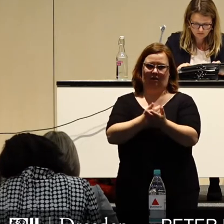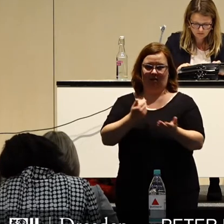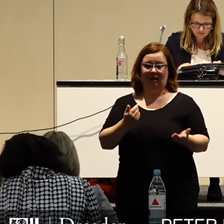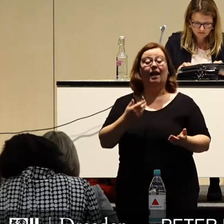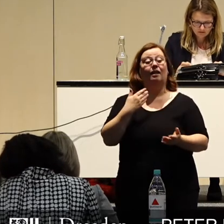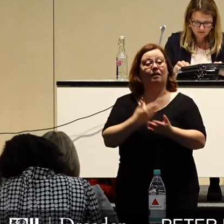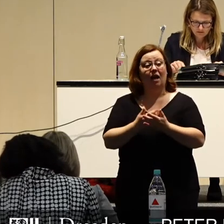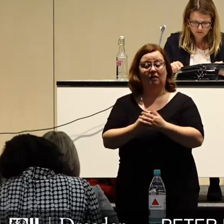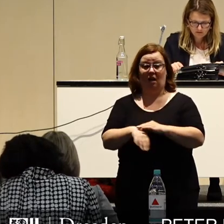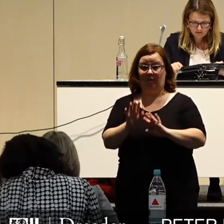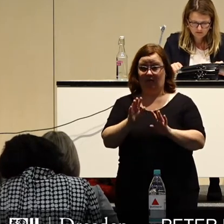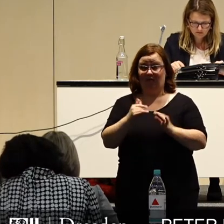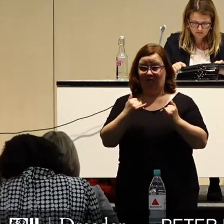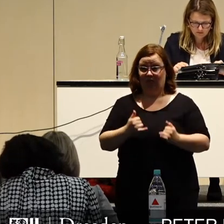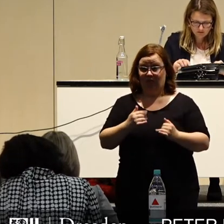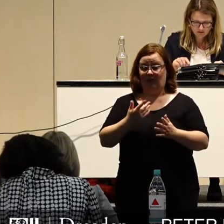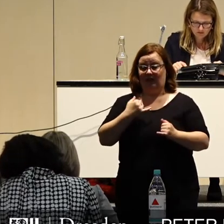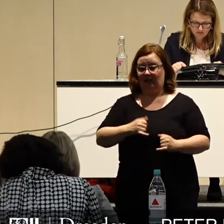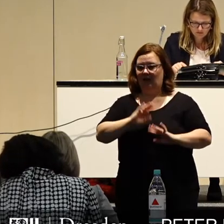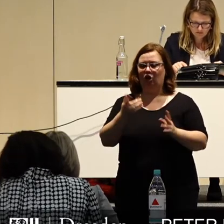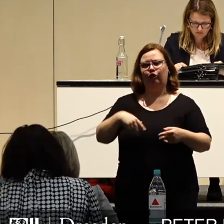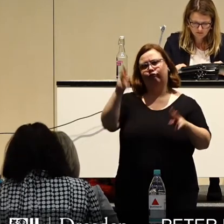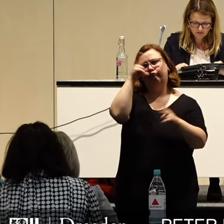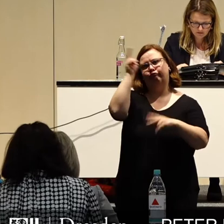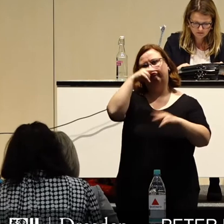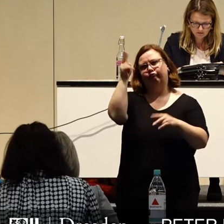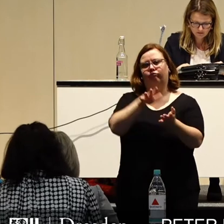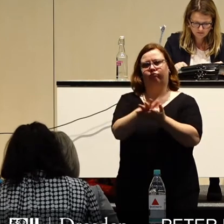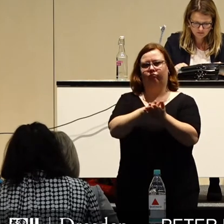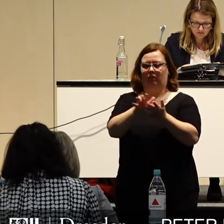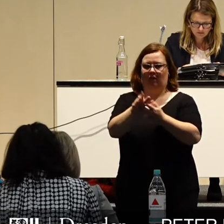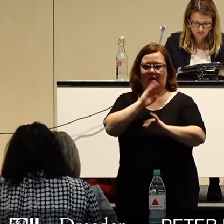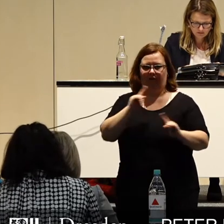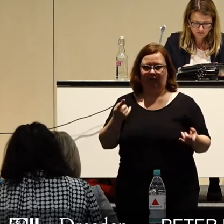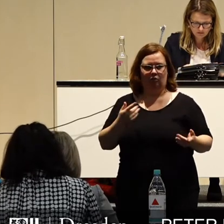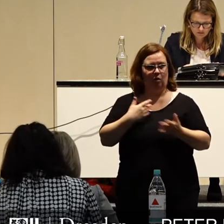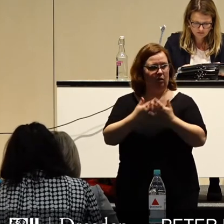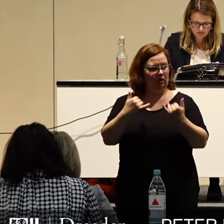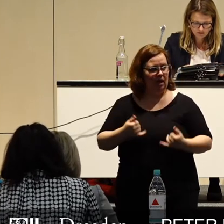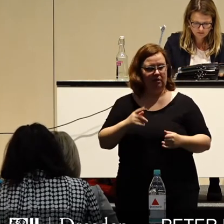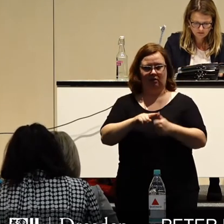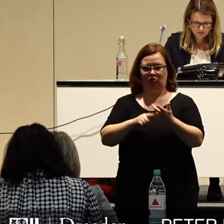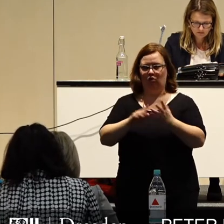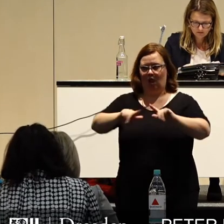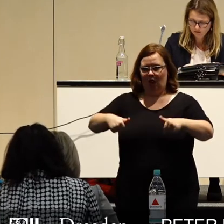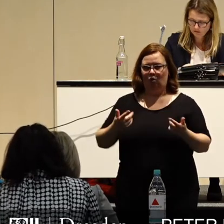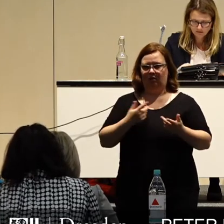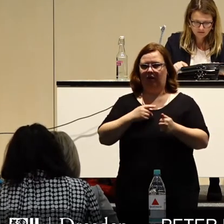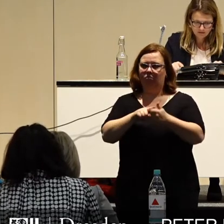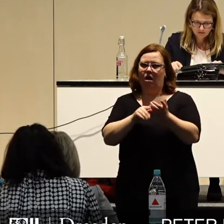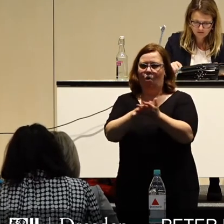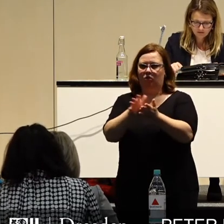nur davor warnen, jetzt sofort wieder in alte Reflexe zu verfallen, wie es teilweise hier und da bereits zu lesen war.